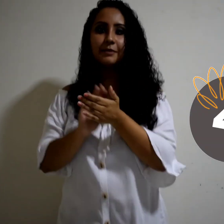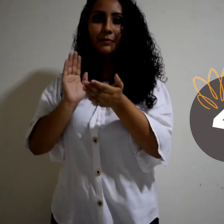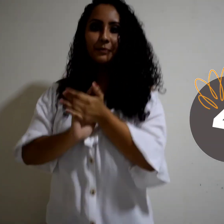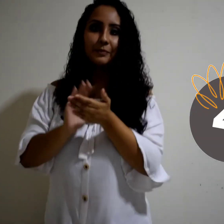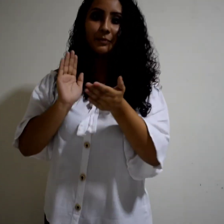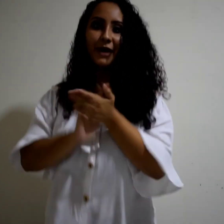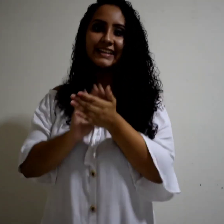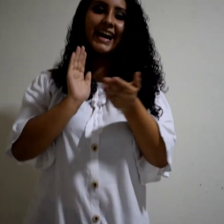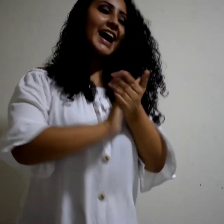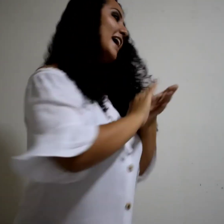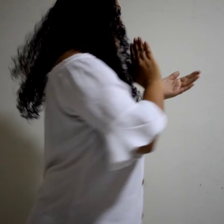¡Vuelta!